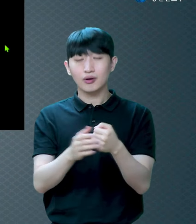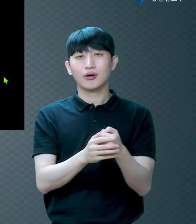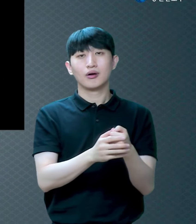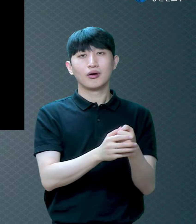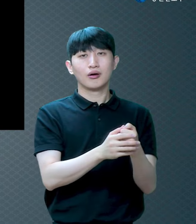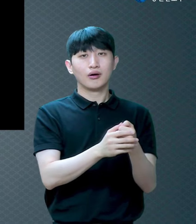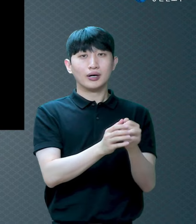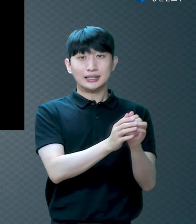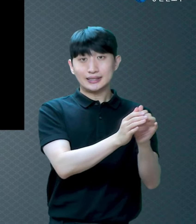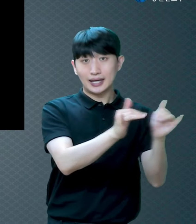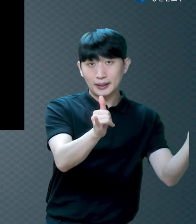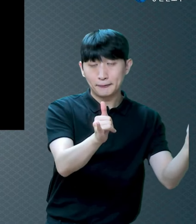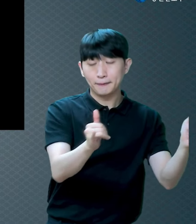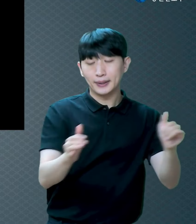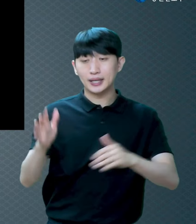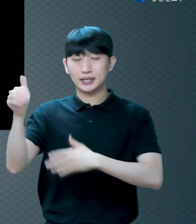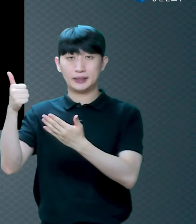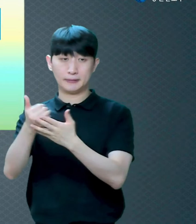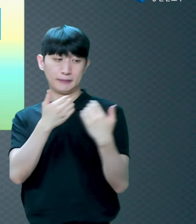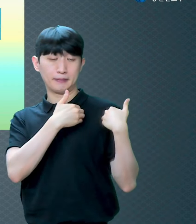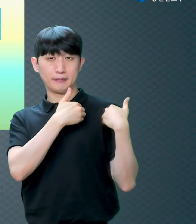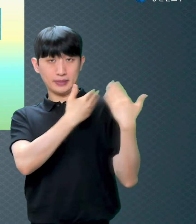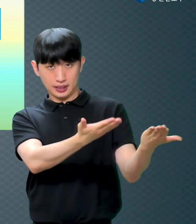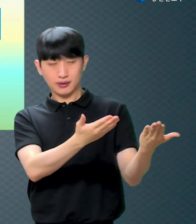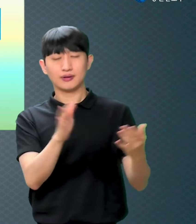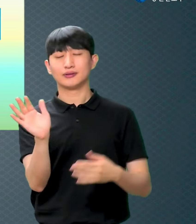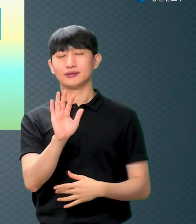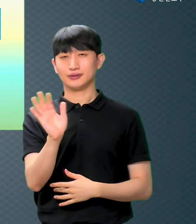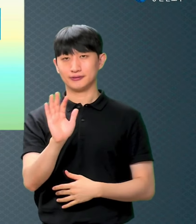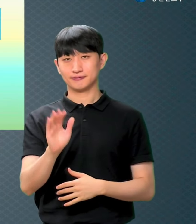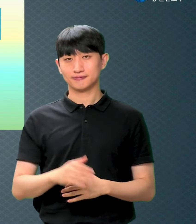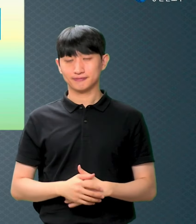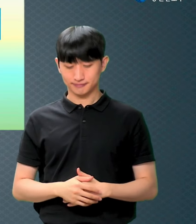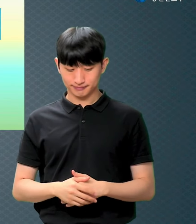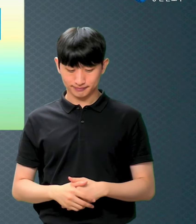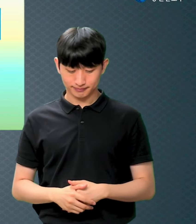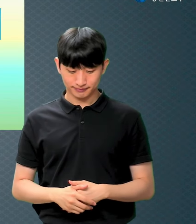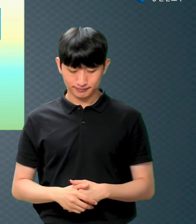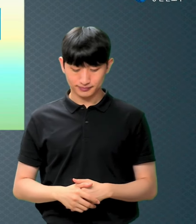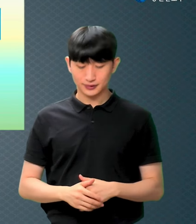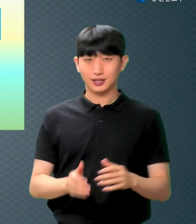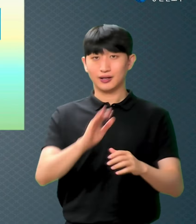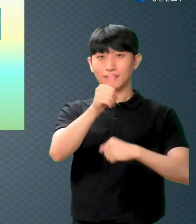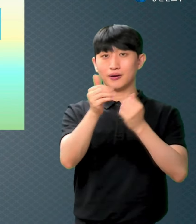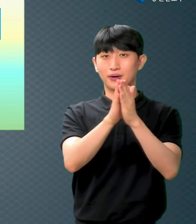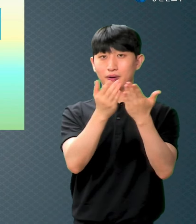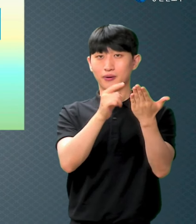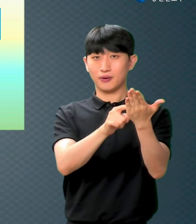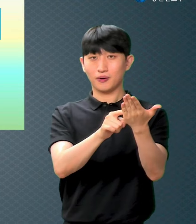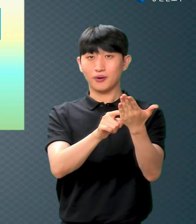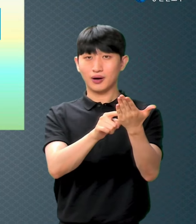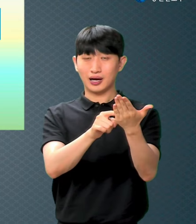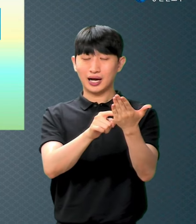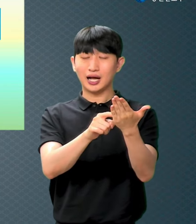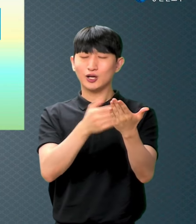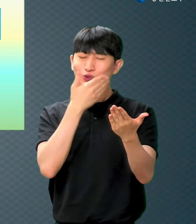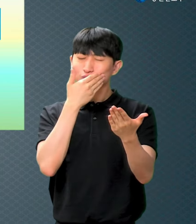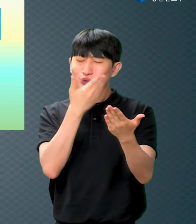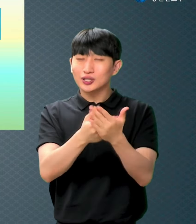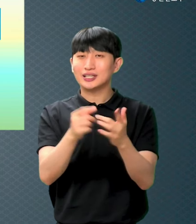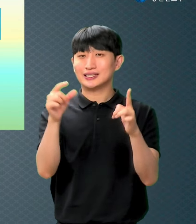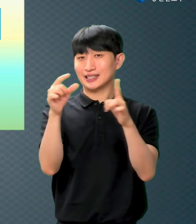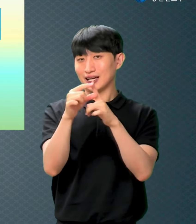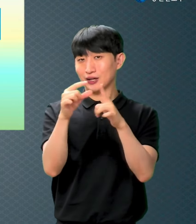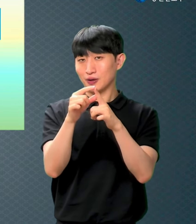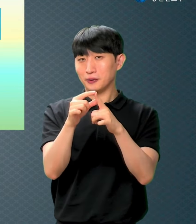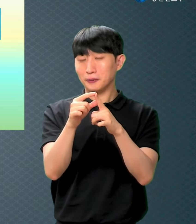강조하는 단어들을 몇 가지 살펴볼게요 첫째 은혜입니다 은혜 은혜라고 하는